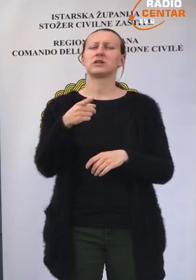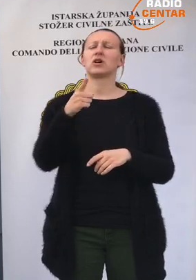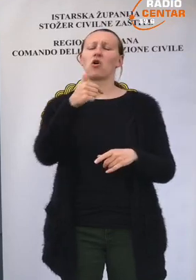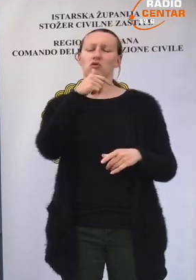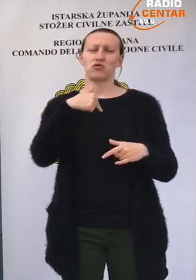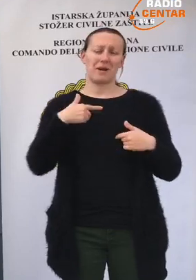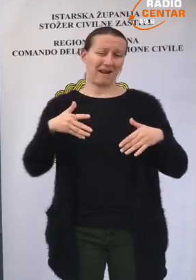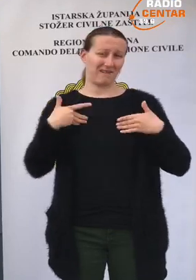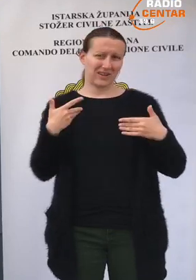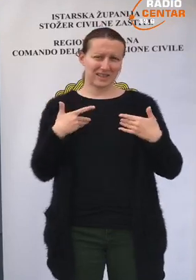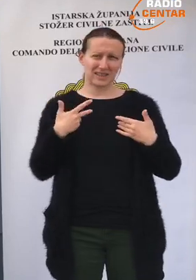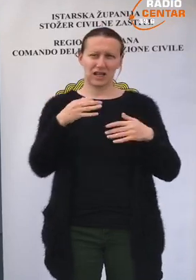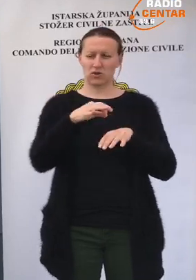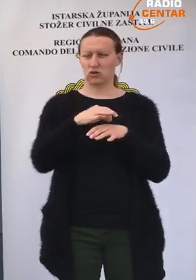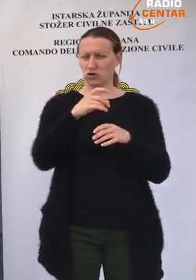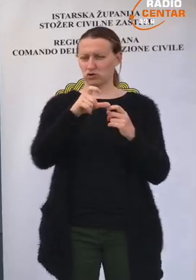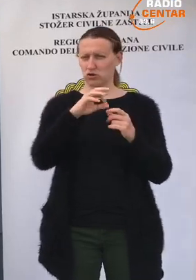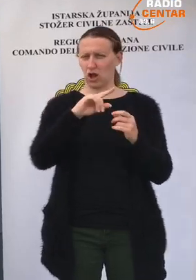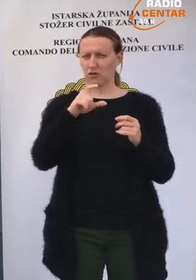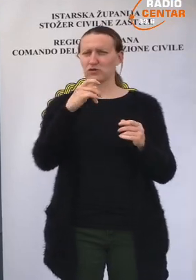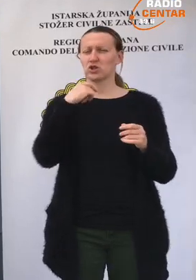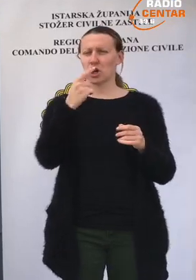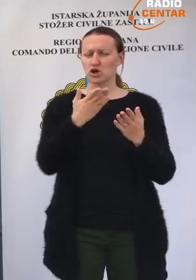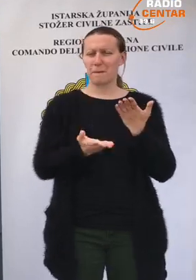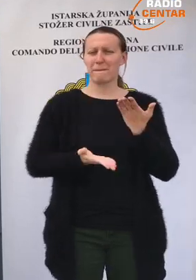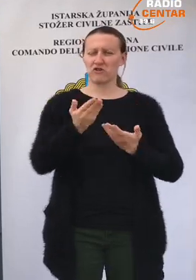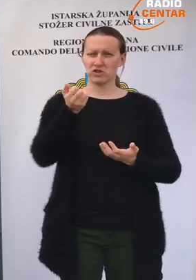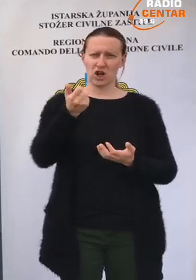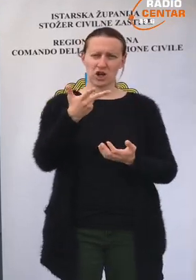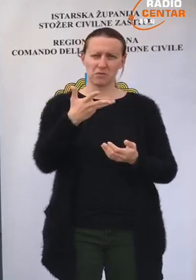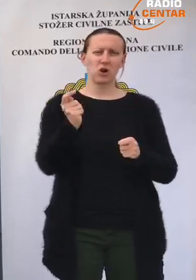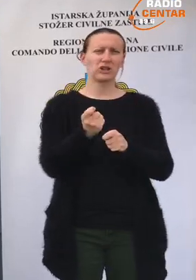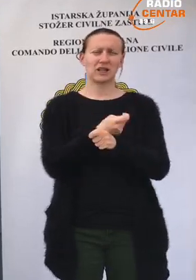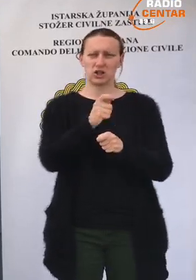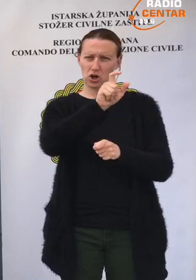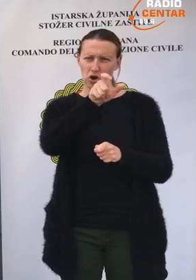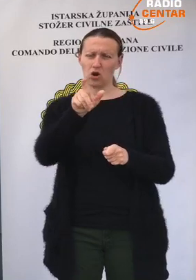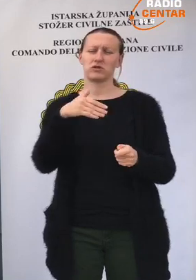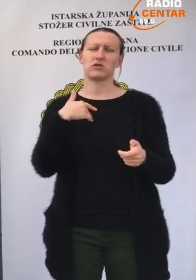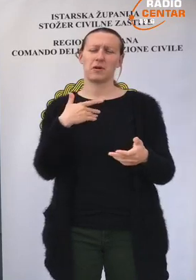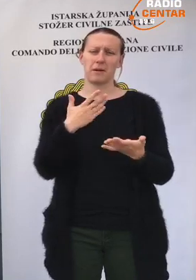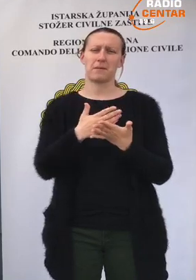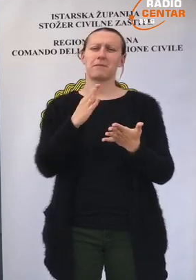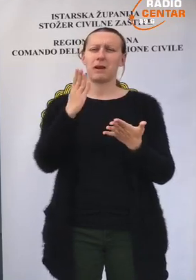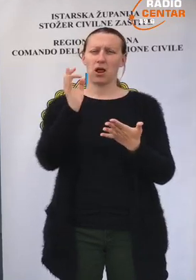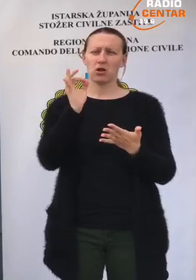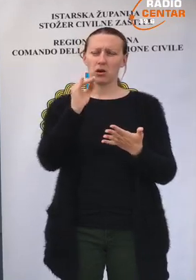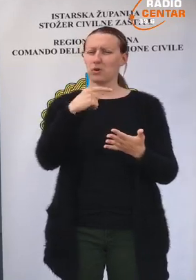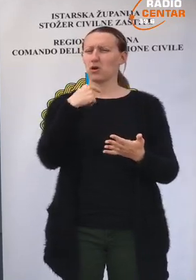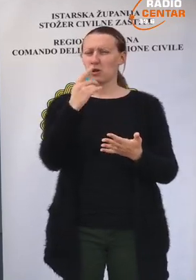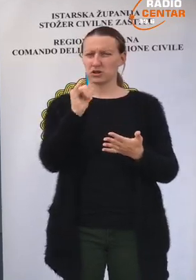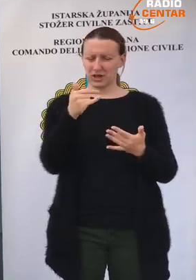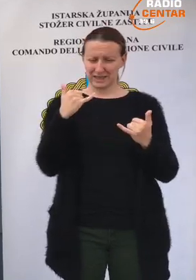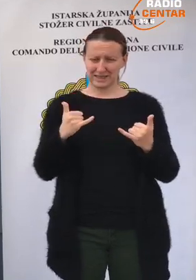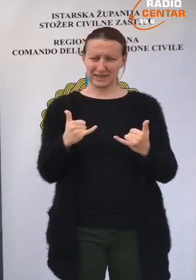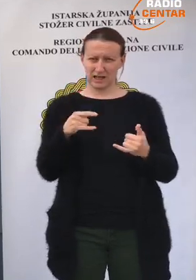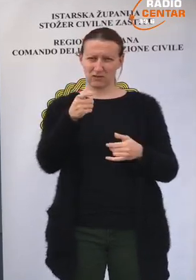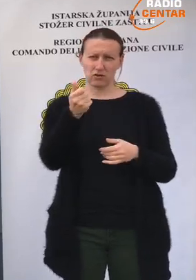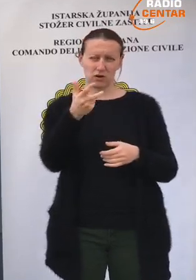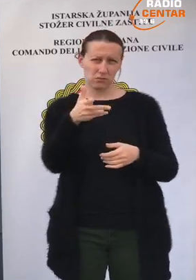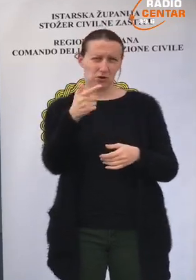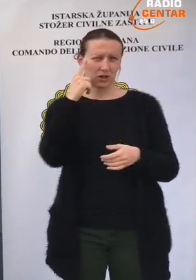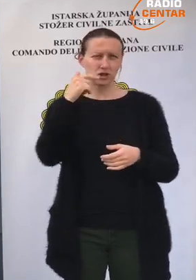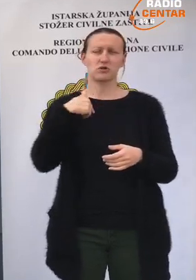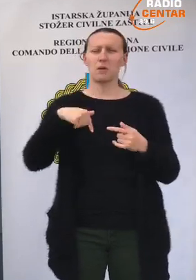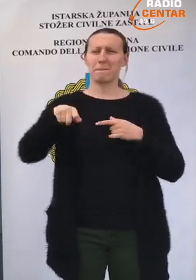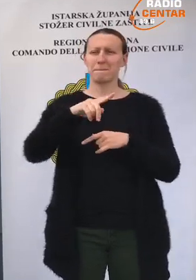što veseli, a dr. Stojanović je već rekao povećanju broja izlječenih, pa bi bilo dobro naglasiti da u ovom broju,